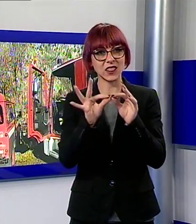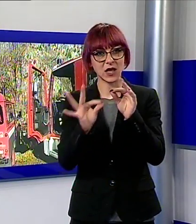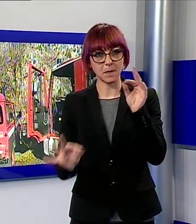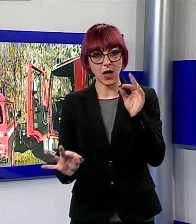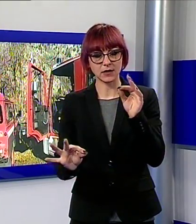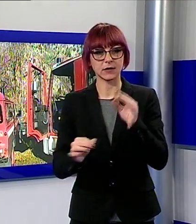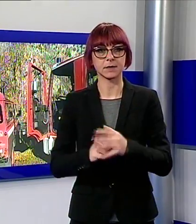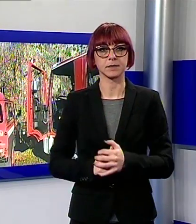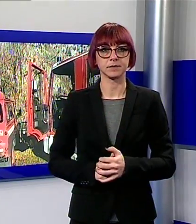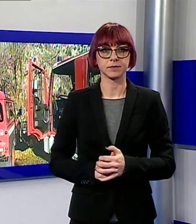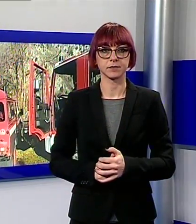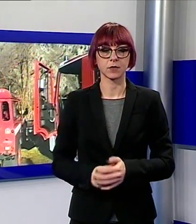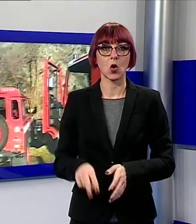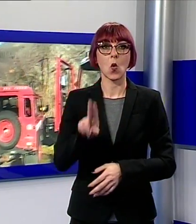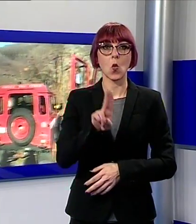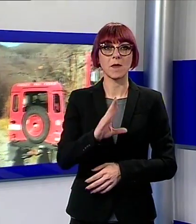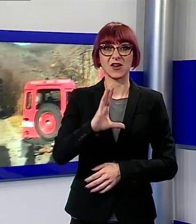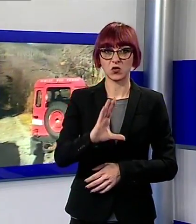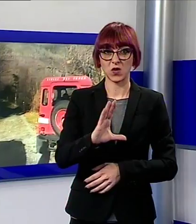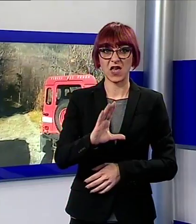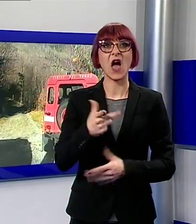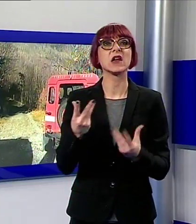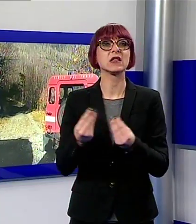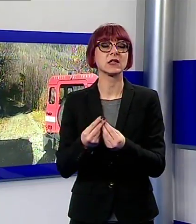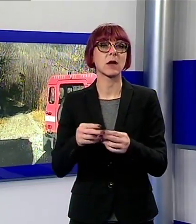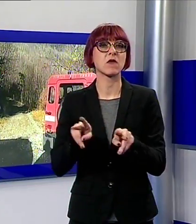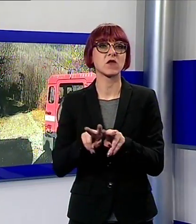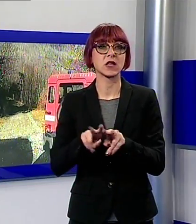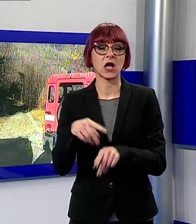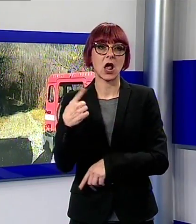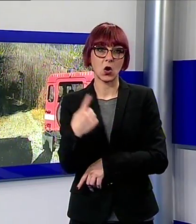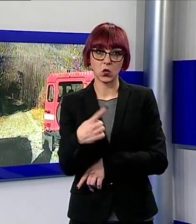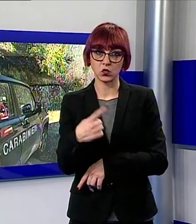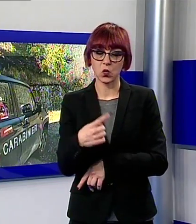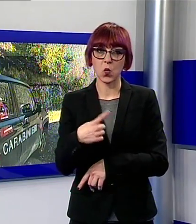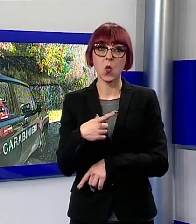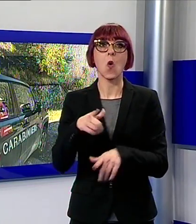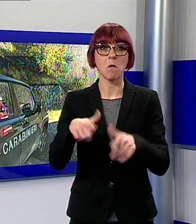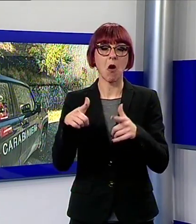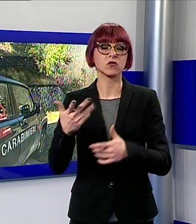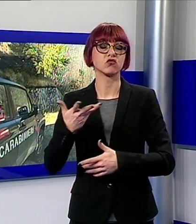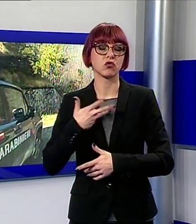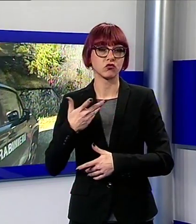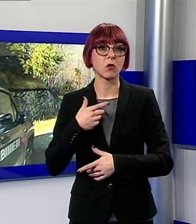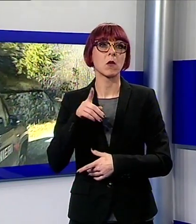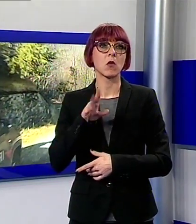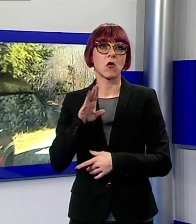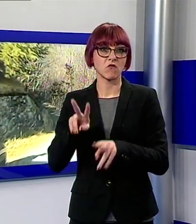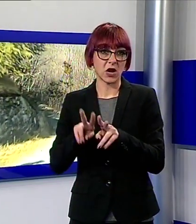Chiari si trovava nel bosco in compagnia del fratello ed è stato proprio lui a chiamare i soccorsi purtroppo però per l